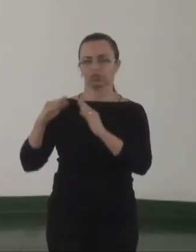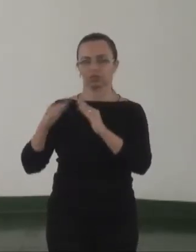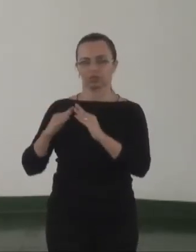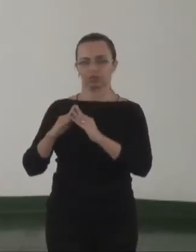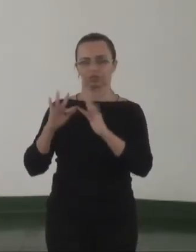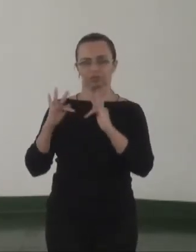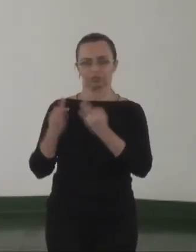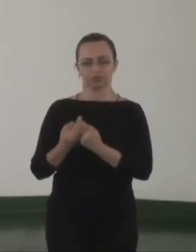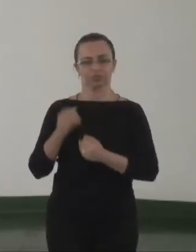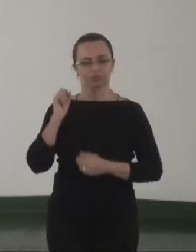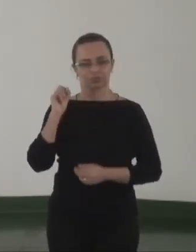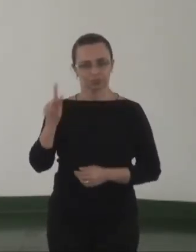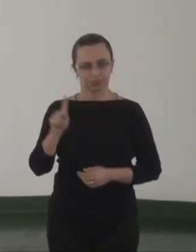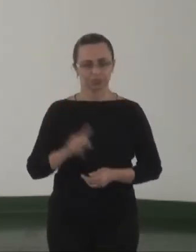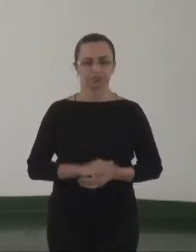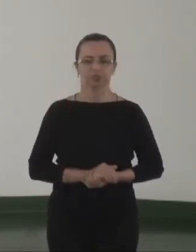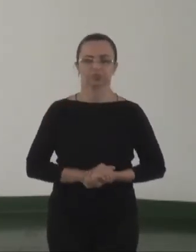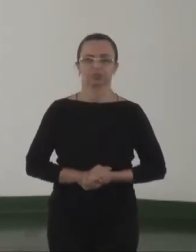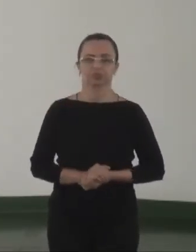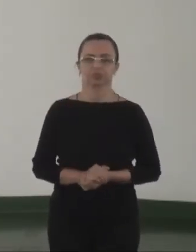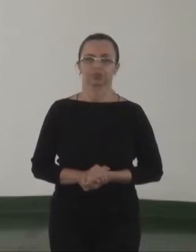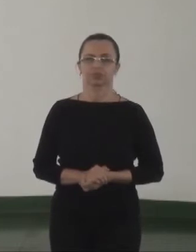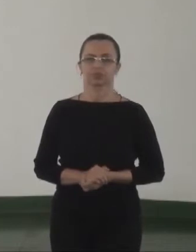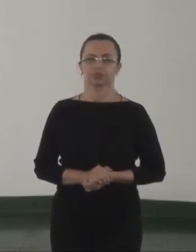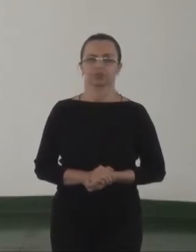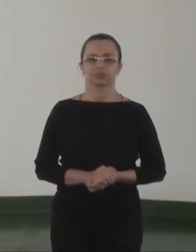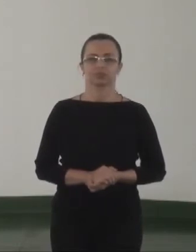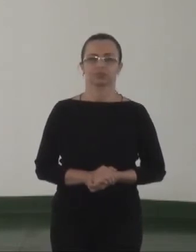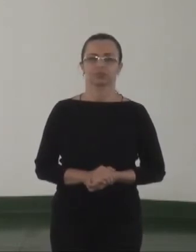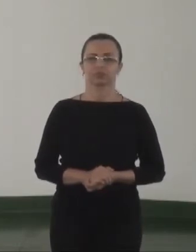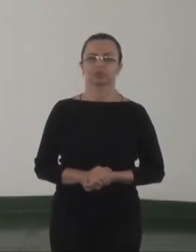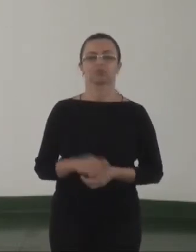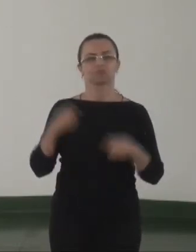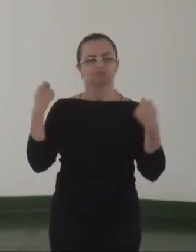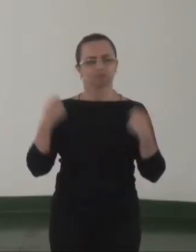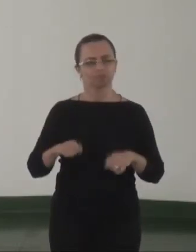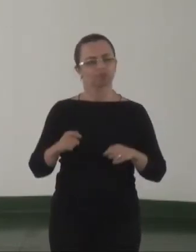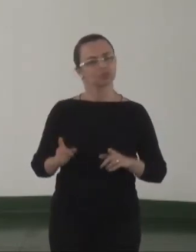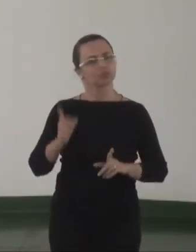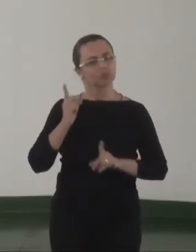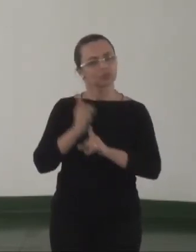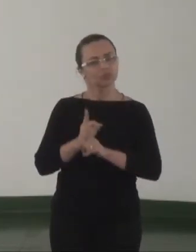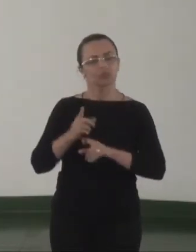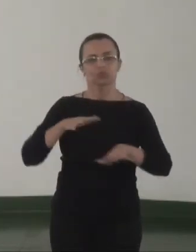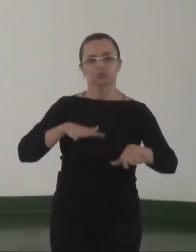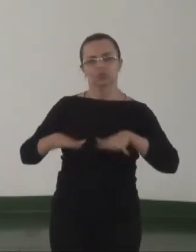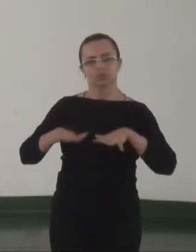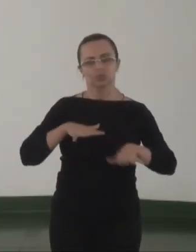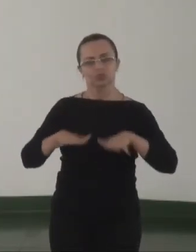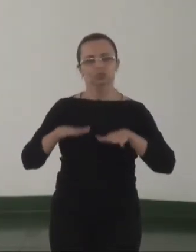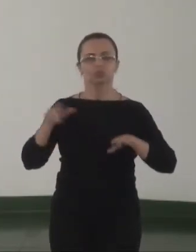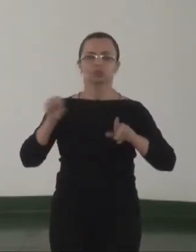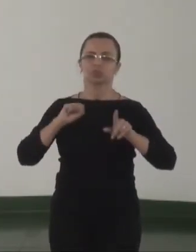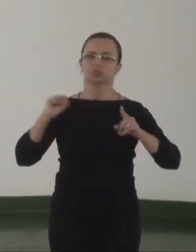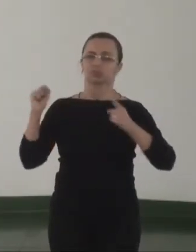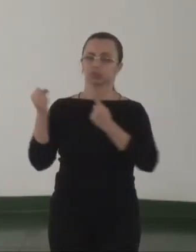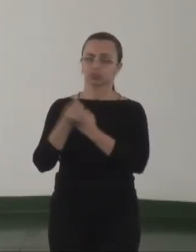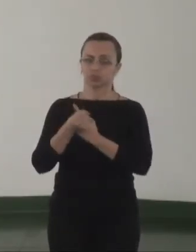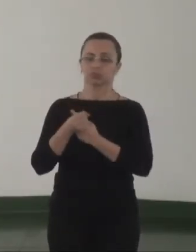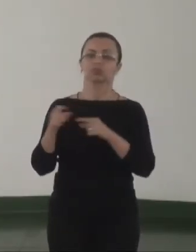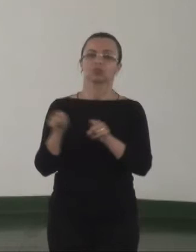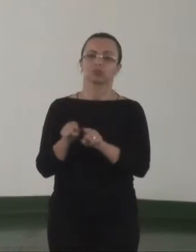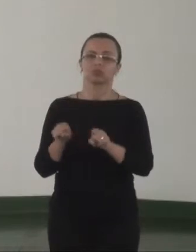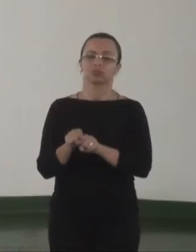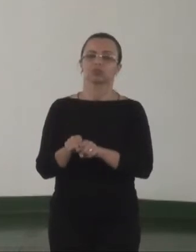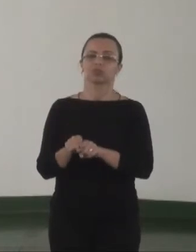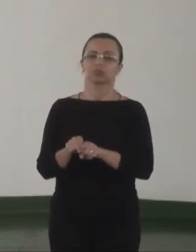Ok? Então, esses encontros precisam ser feitos dos movimentos sociais, até